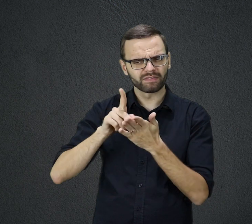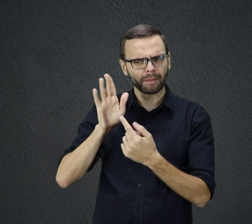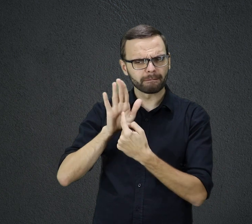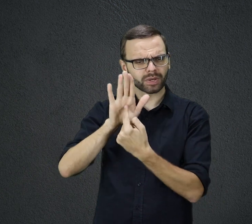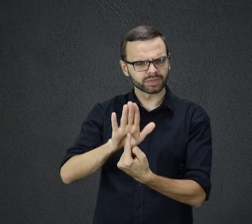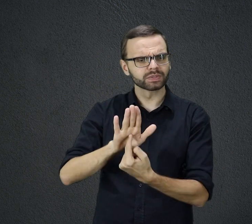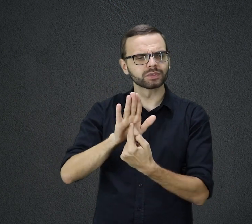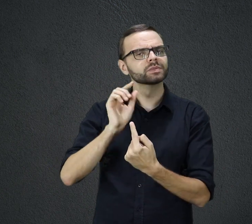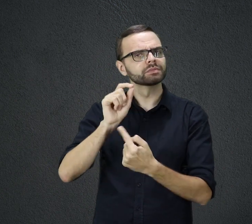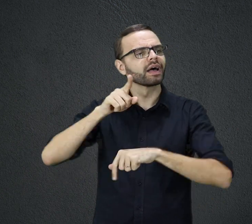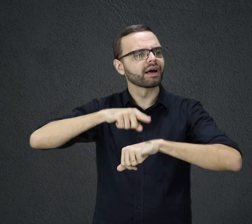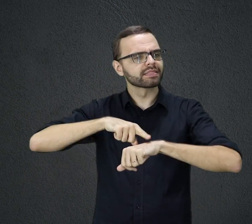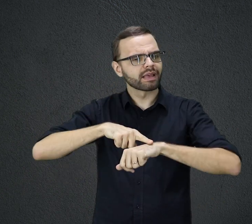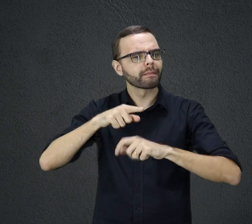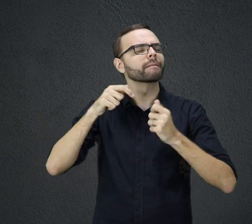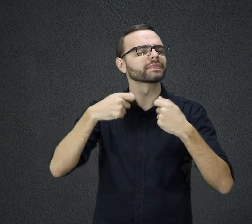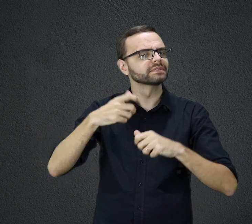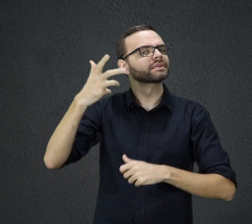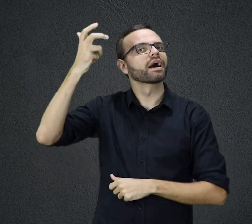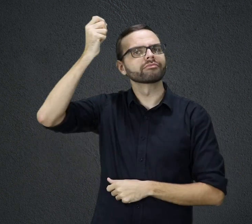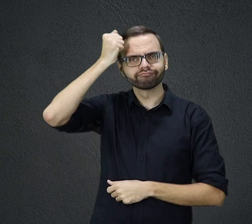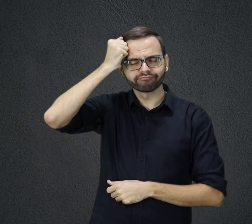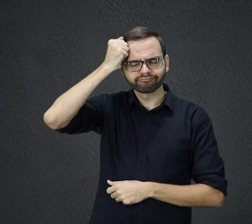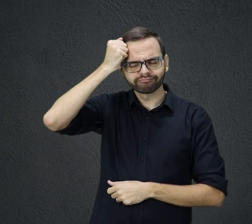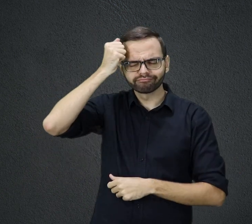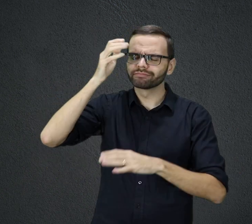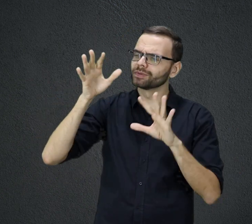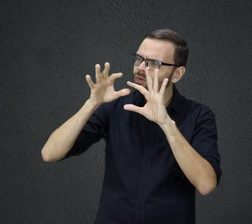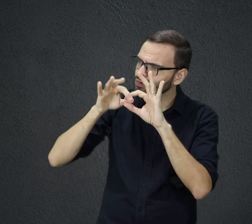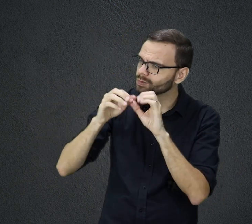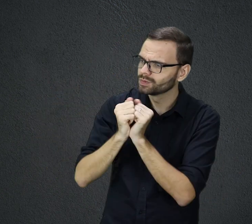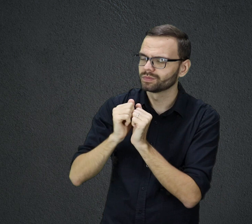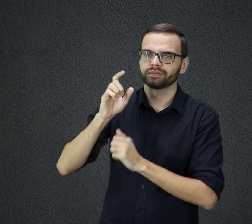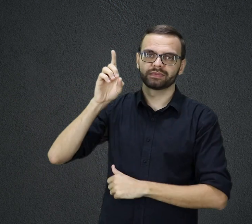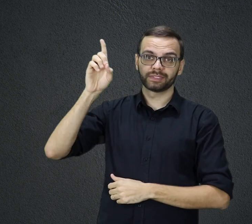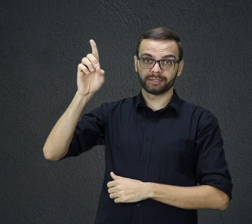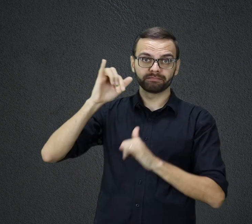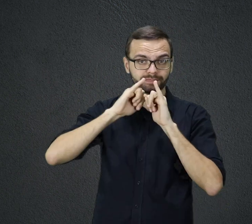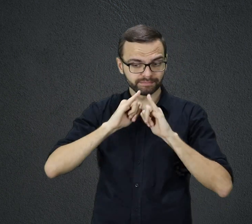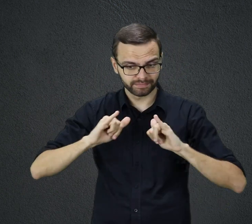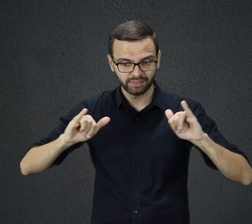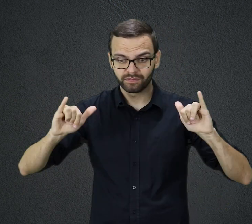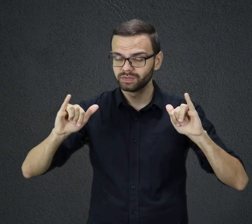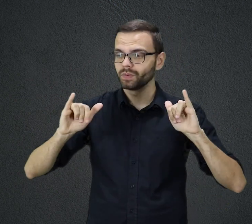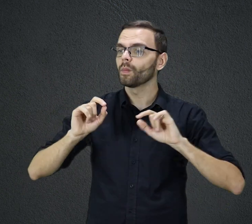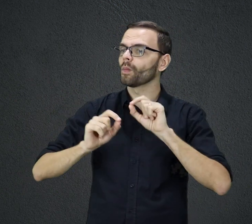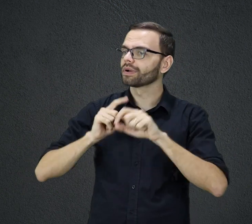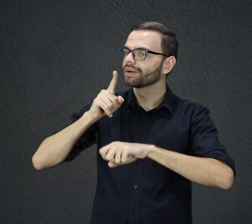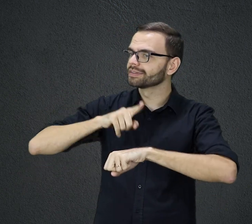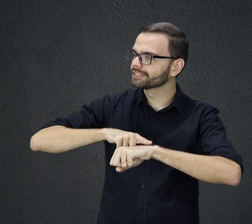para se arrepender e se reconciliar com Ele. Anunciou também que chegaria um tempo em que os servos de Deus